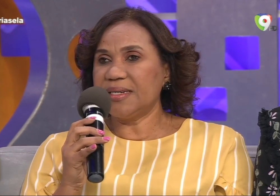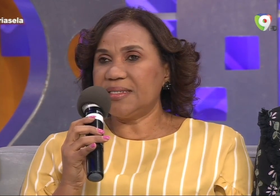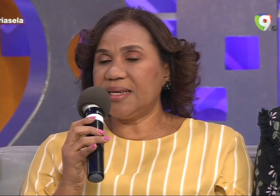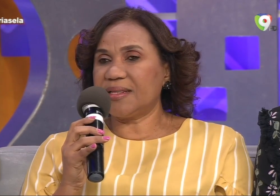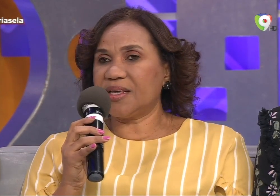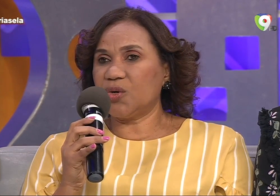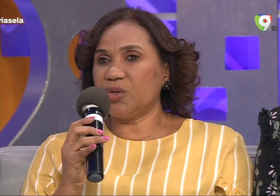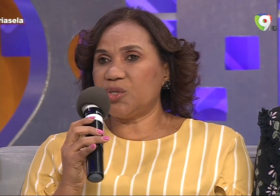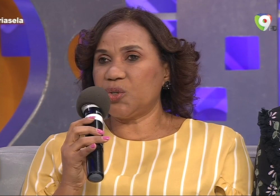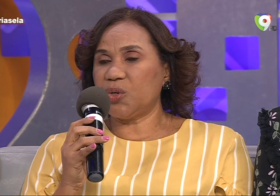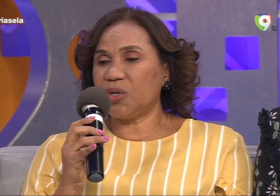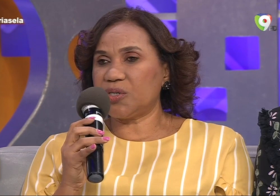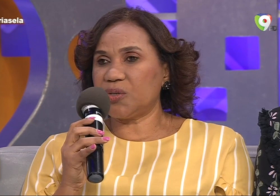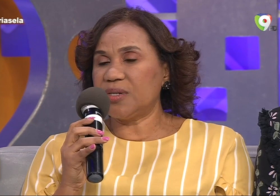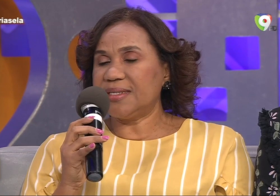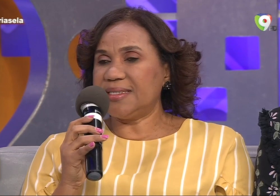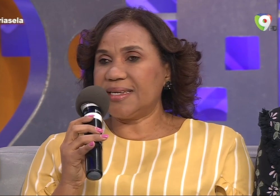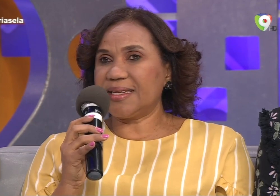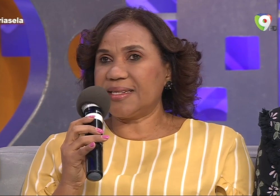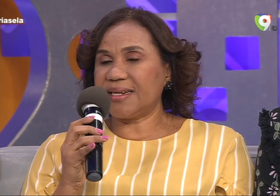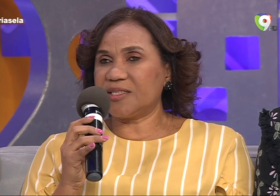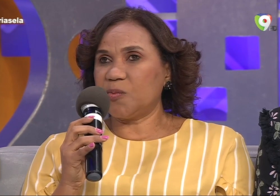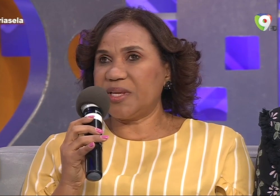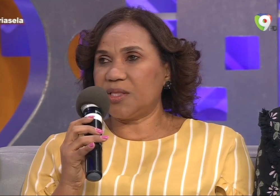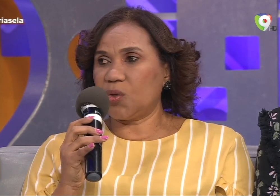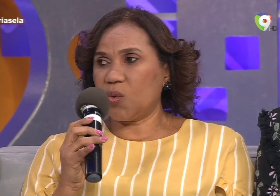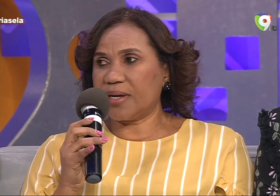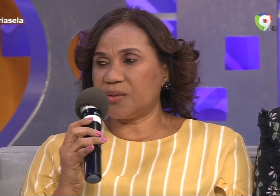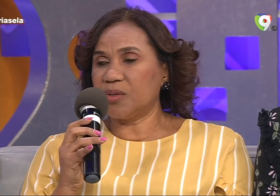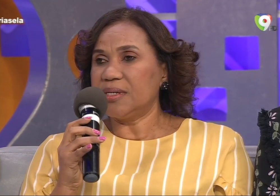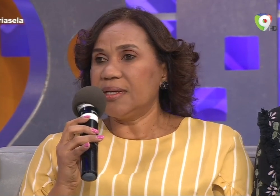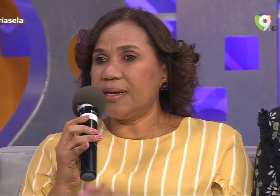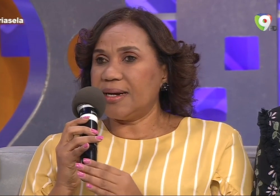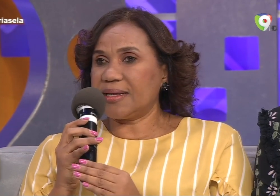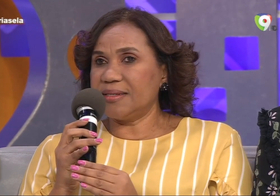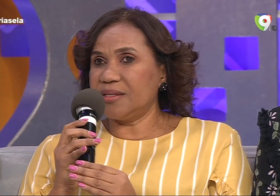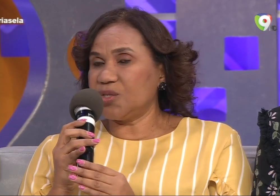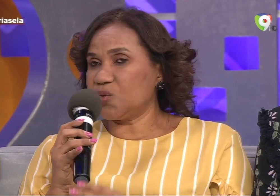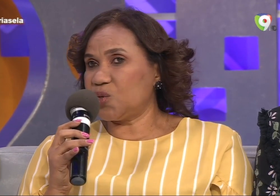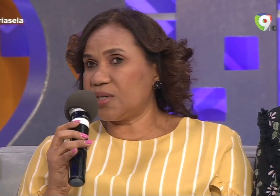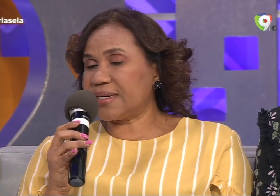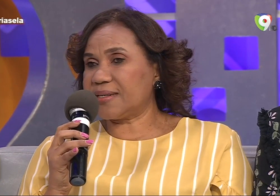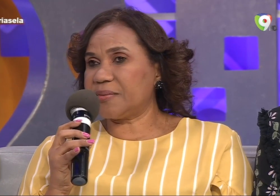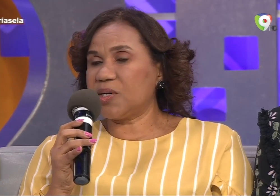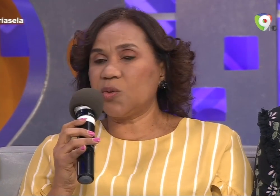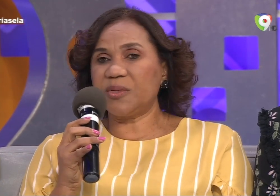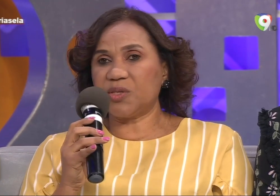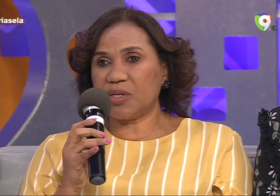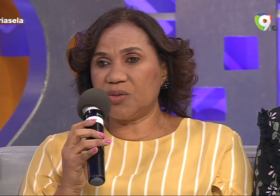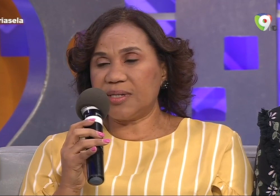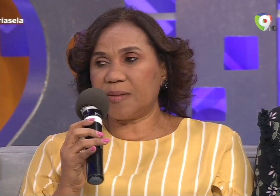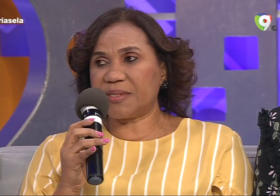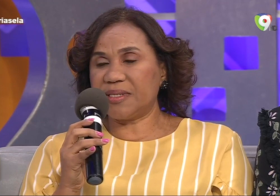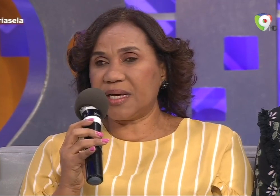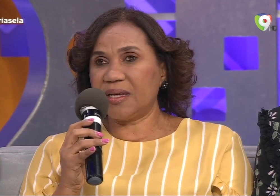788 73 24 las instituciones que trabajan con personas con discapacidad